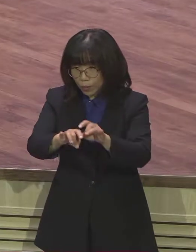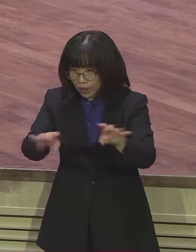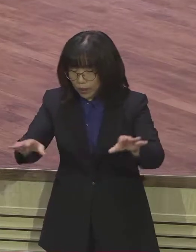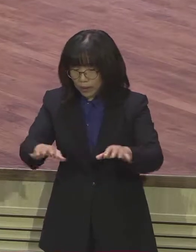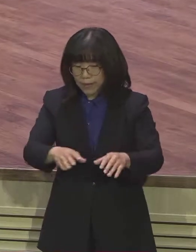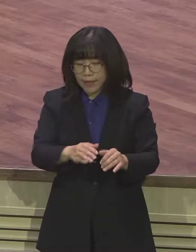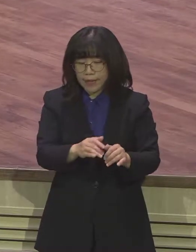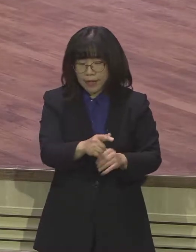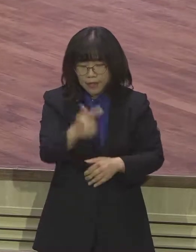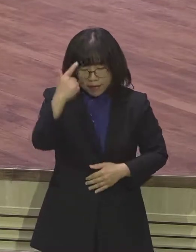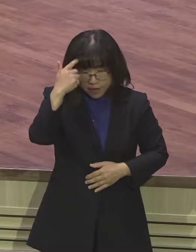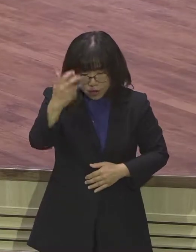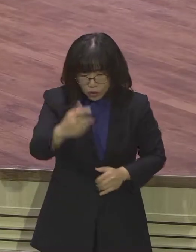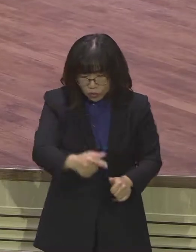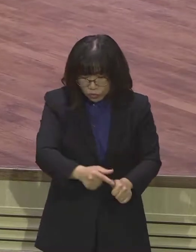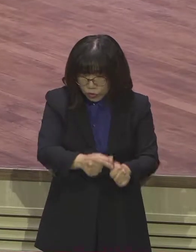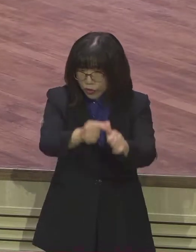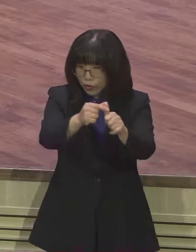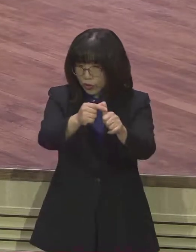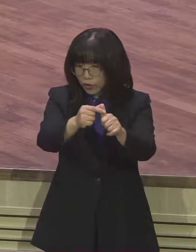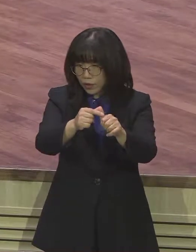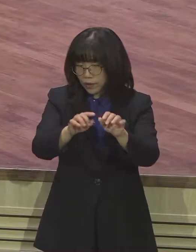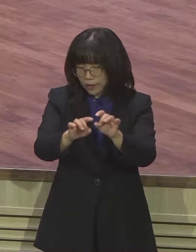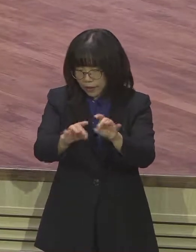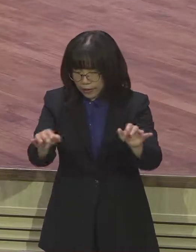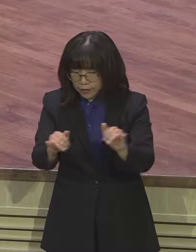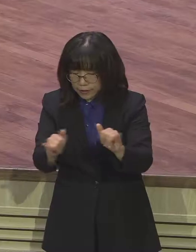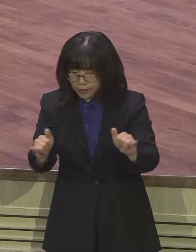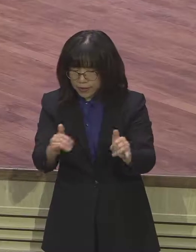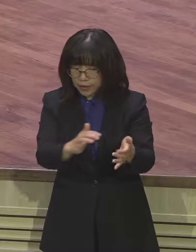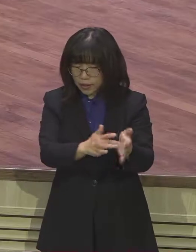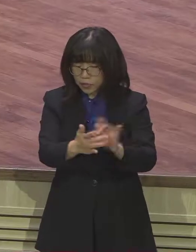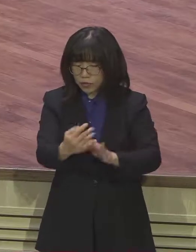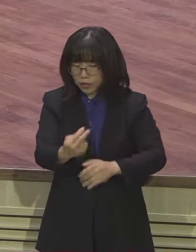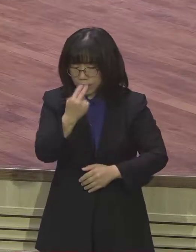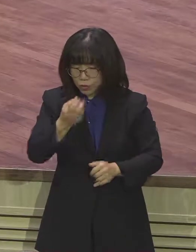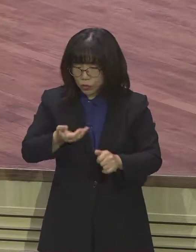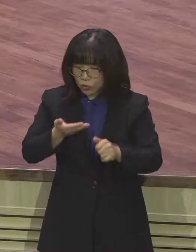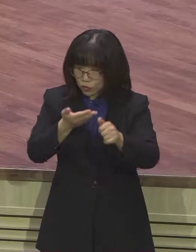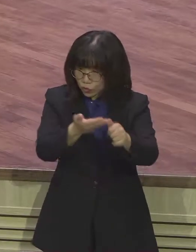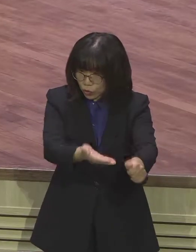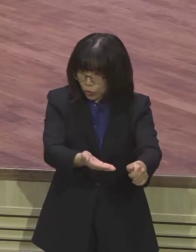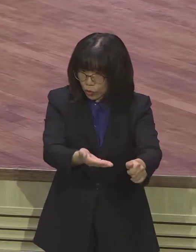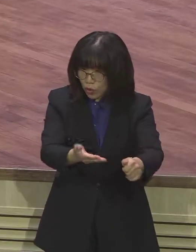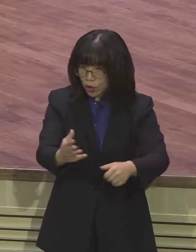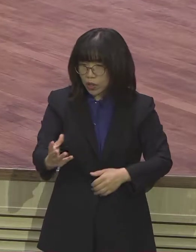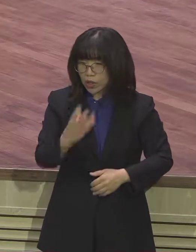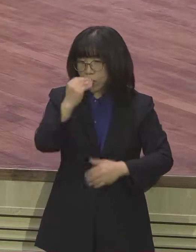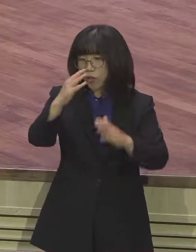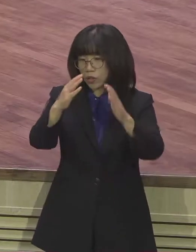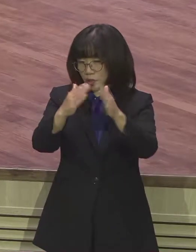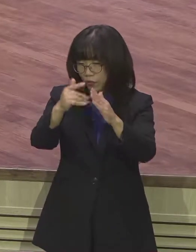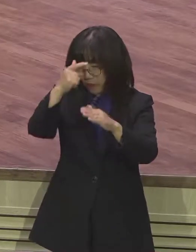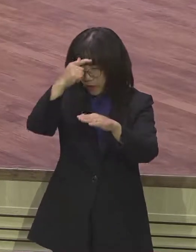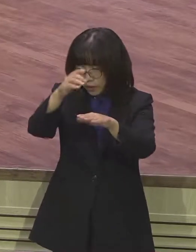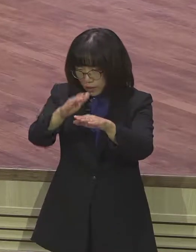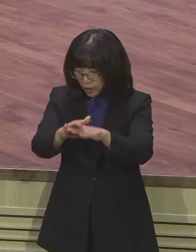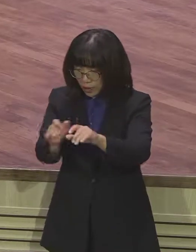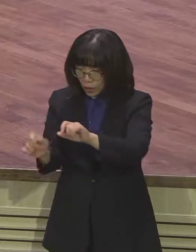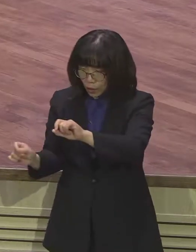세워나가고 또 정말 각 생명마다 예수 생명이 임함으로 바로 성전이 회복되어지는 응답을 허락해 주실 줄 믿습니다